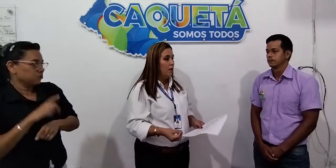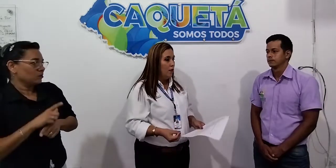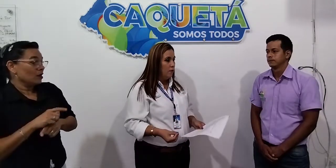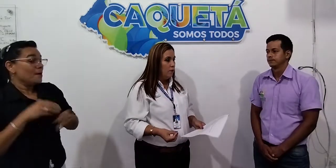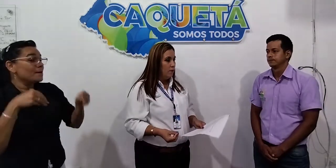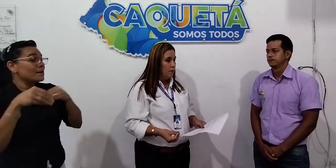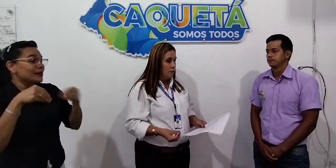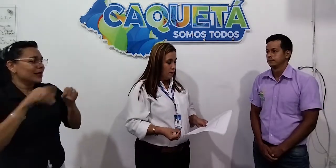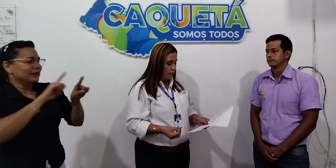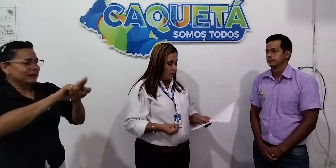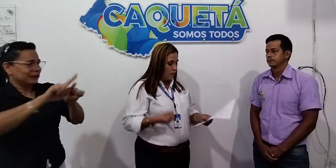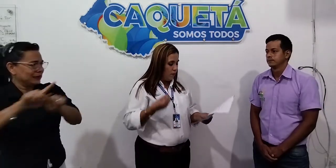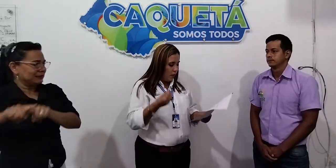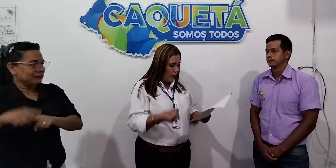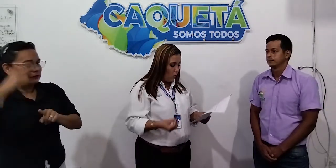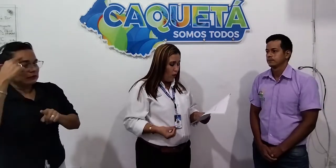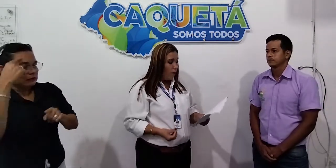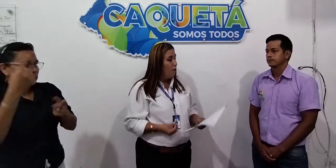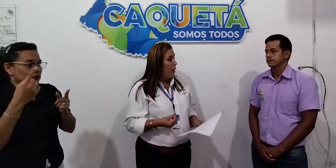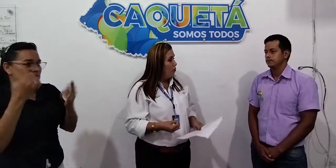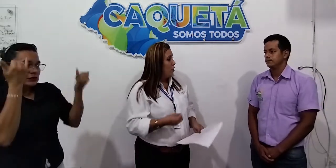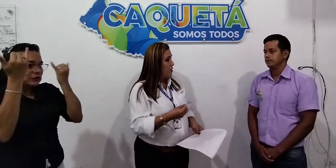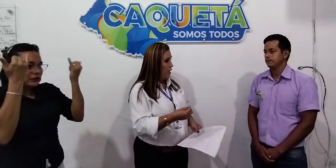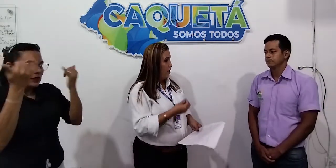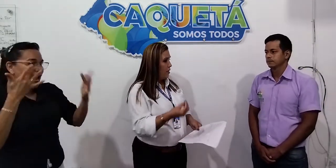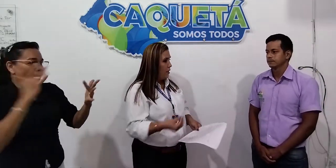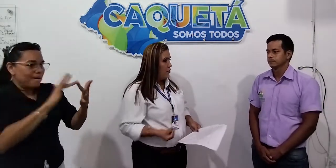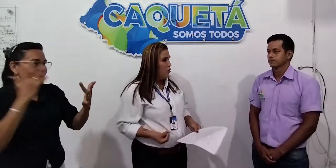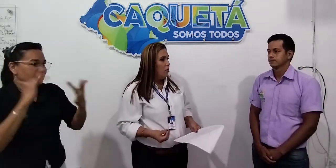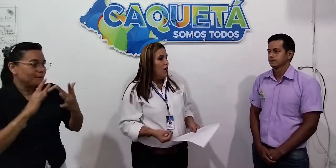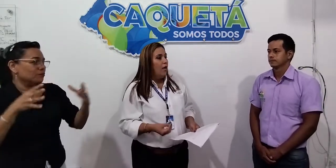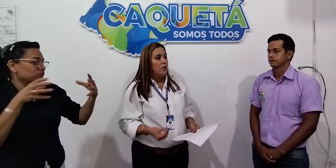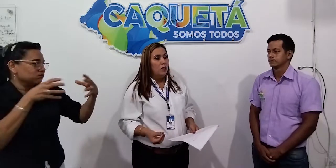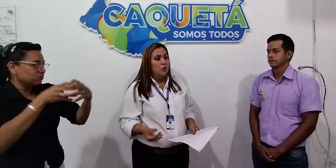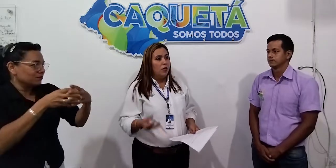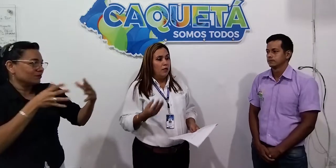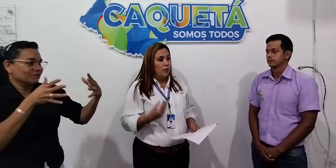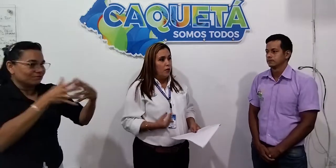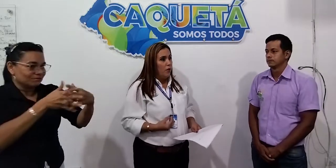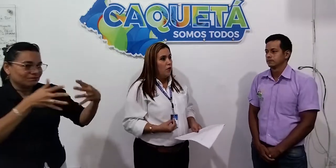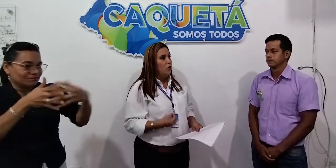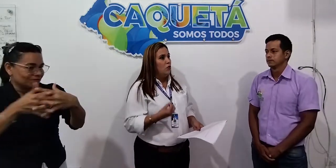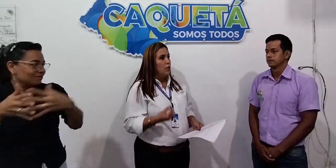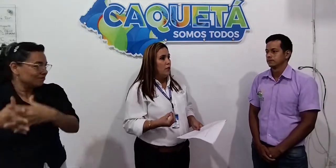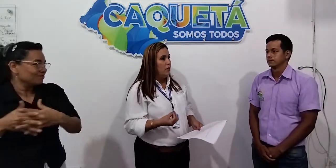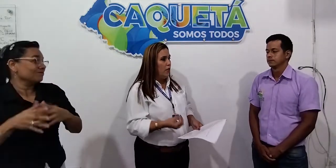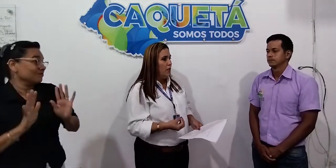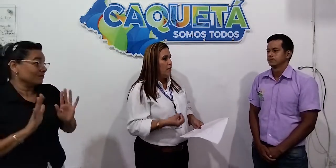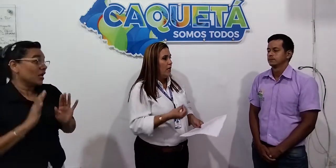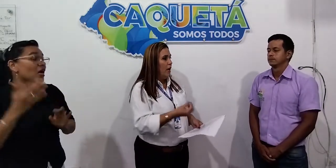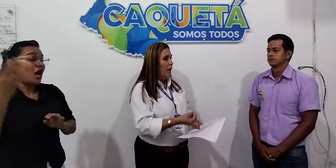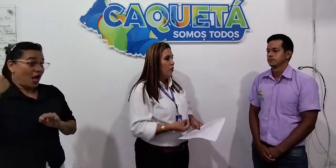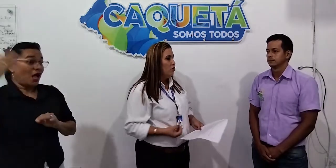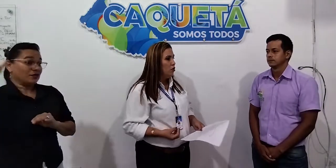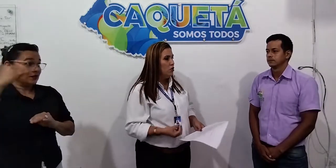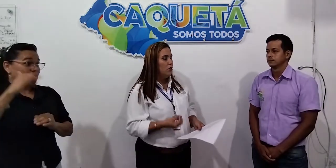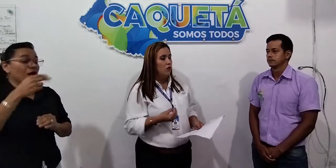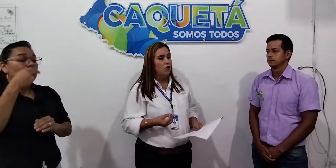el cual vamos a estar entregando, así como ya se hicieron compras entregas a los niños con